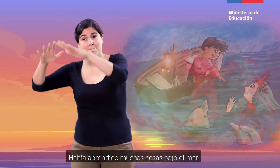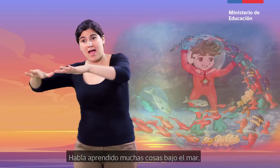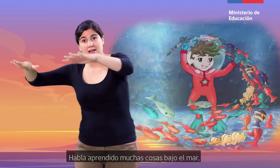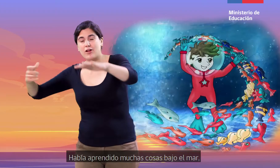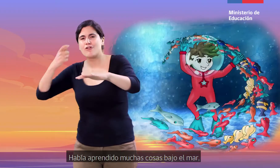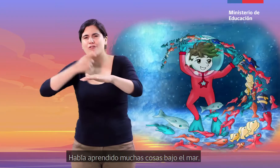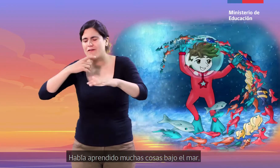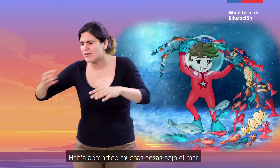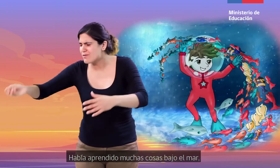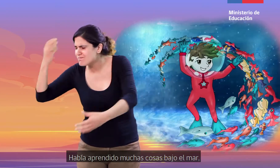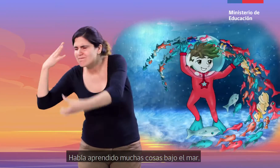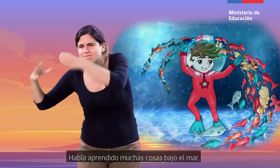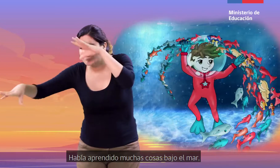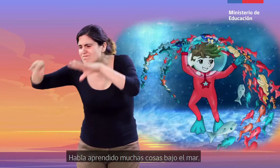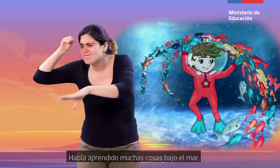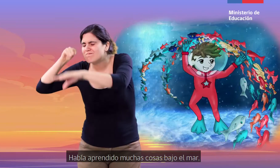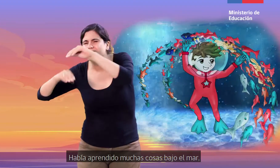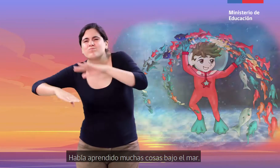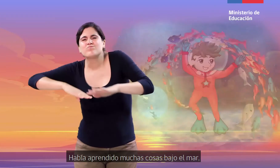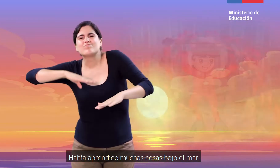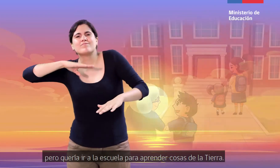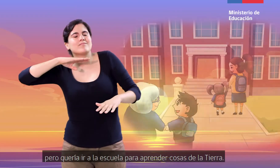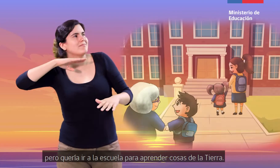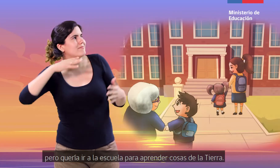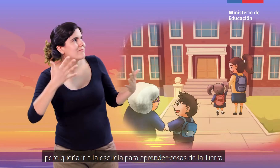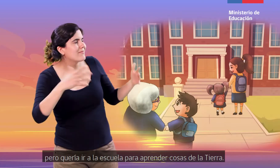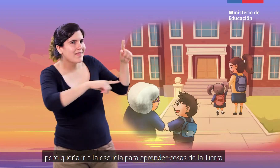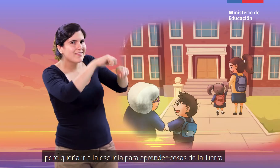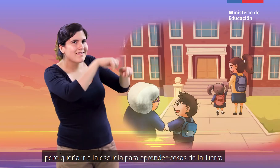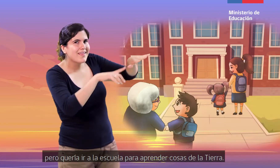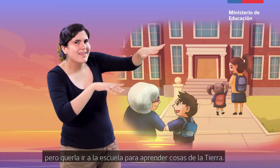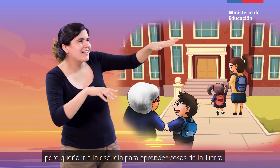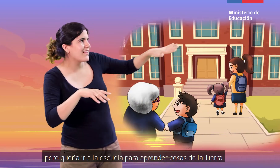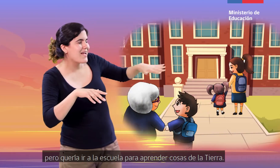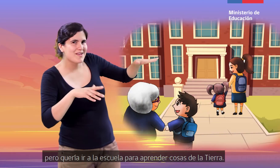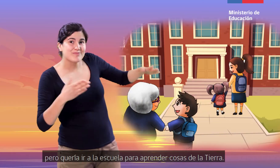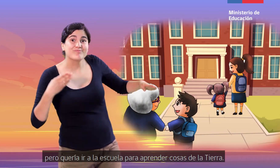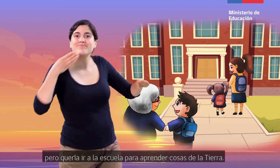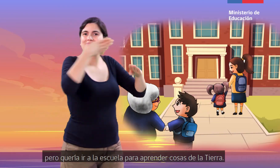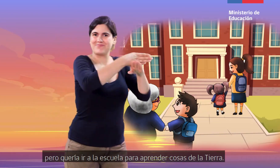Había aprendido muchas cosas bajo el mar. Pero quería ir a la escuela para aprender cosas de la tierra.